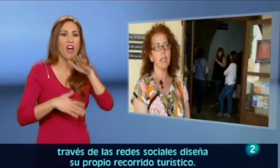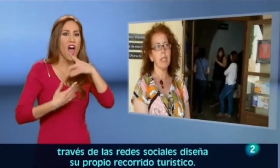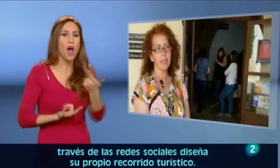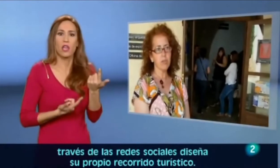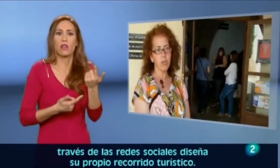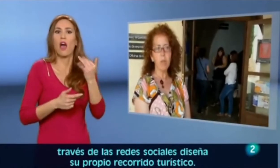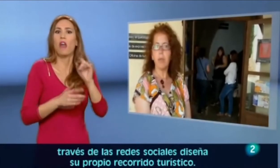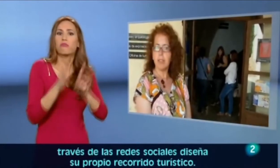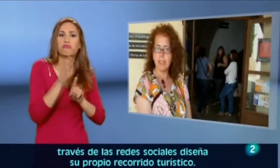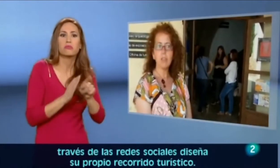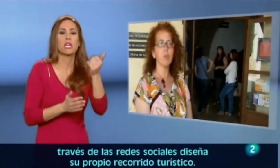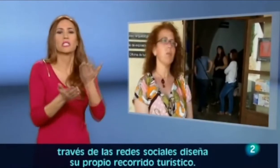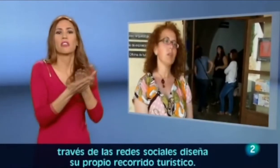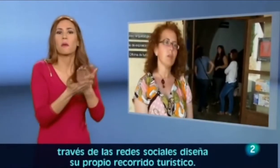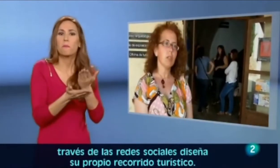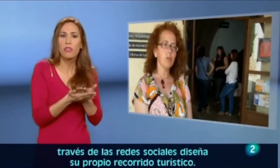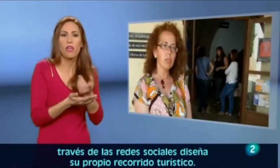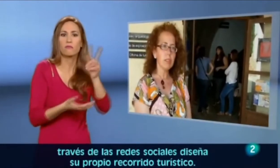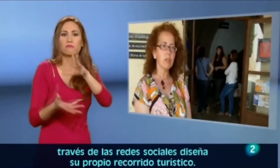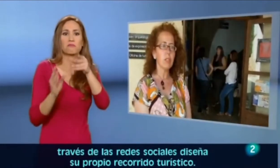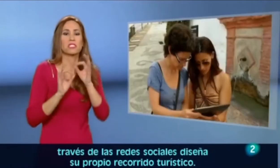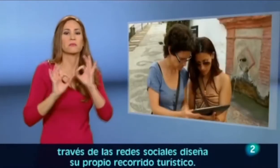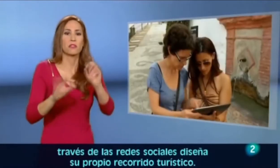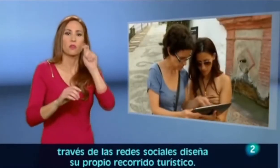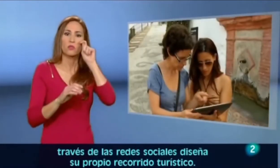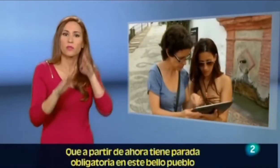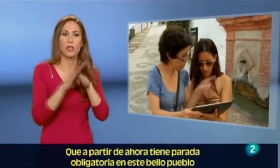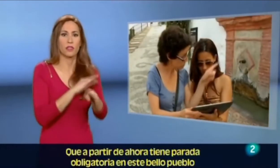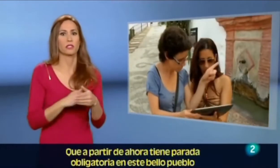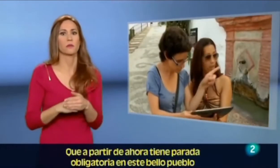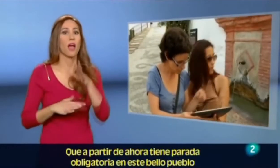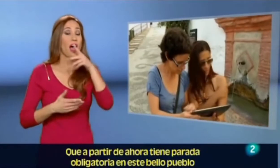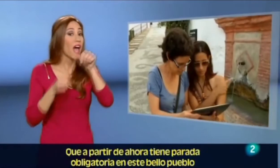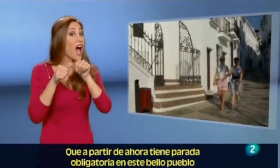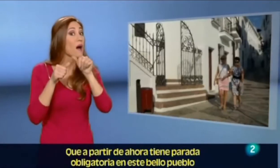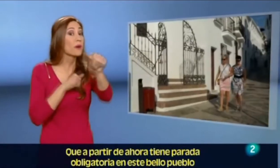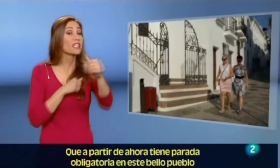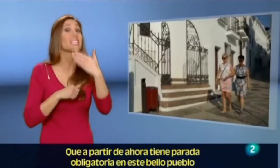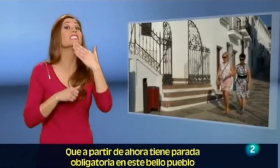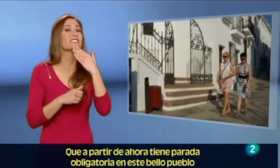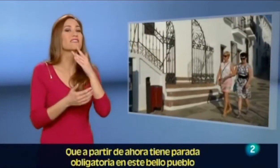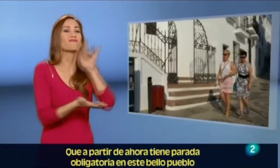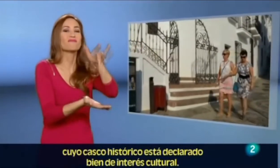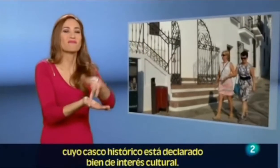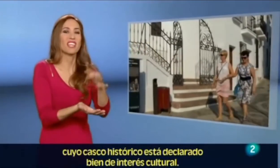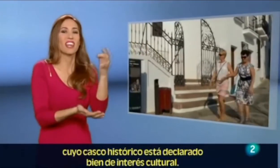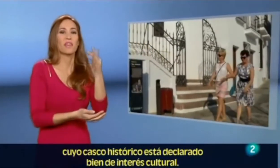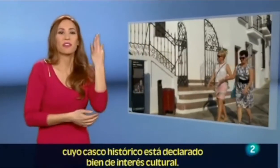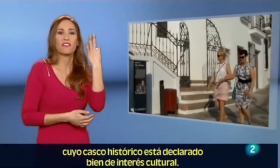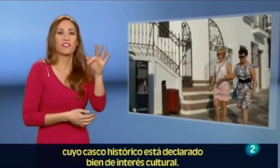de las redes sociales diseña su propio recorrido turístico. Que a partir de ahora tiene parada obligatoria en este bello pueblo cuyo casco histórico está